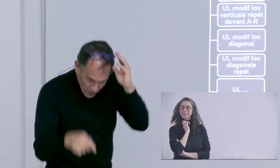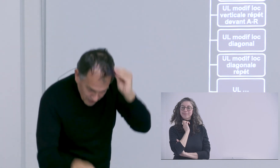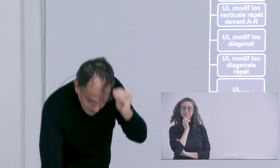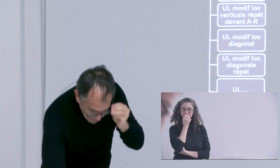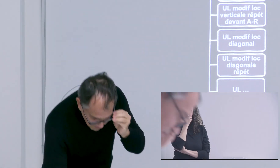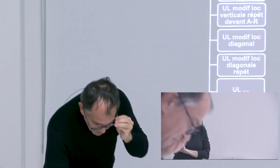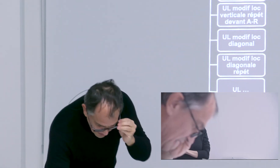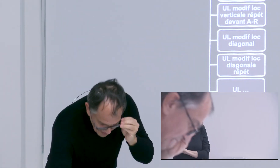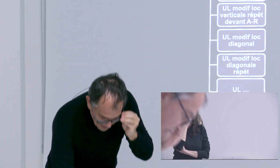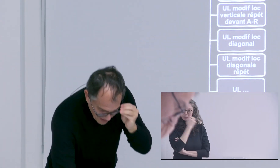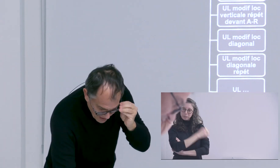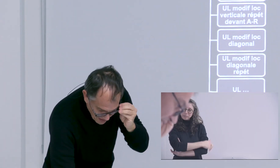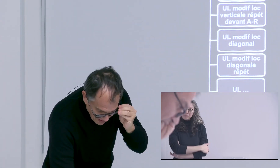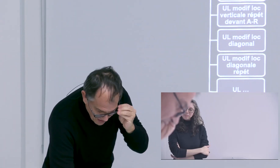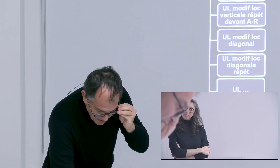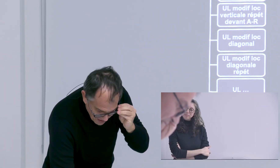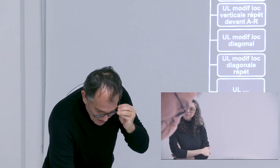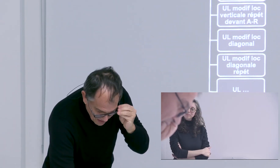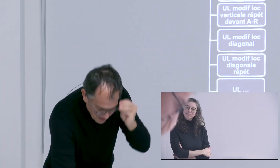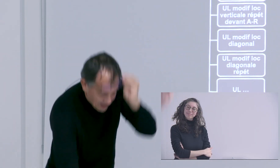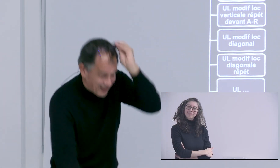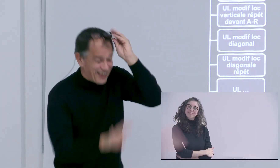classiques et le groupe des autres UL